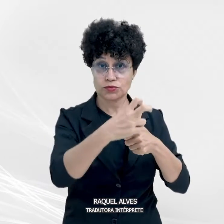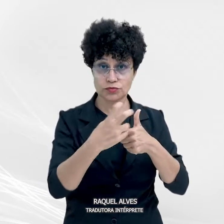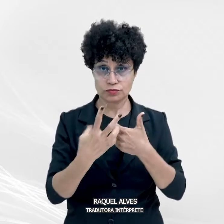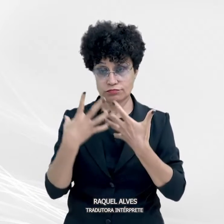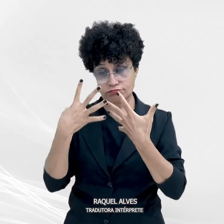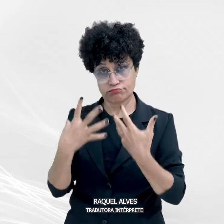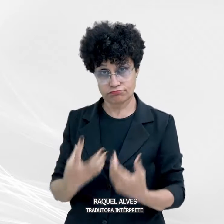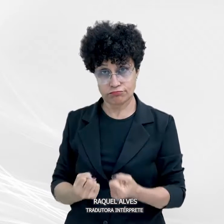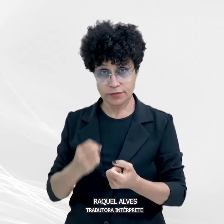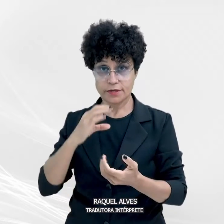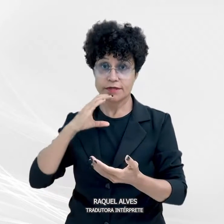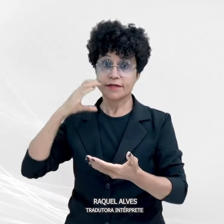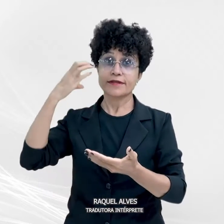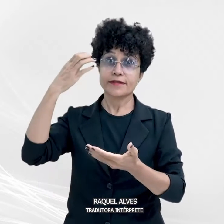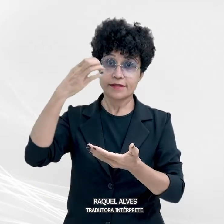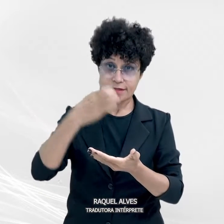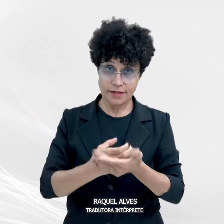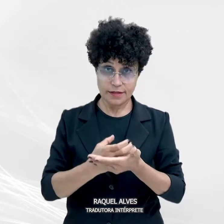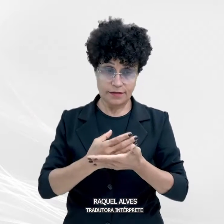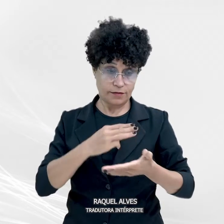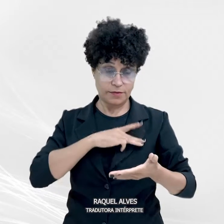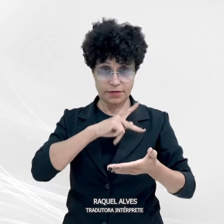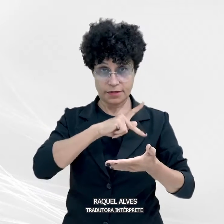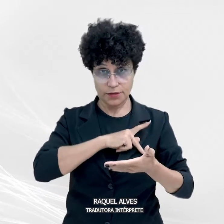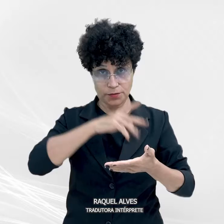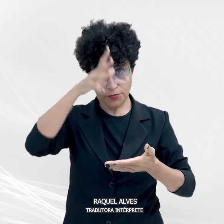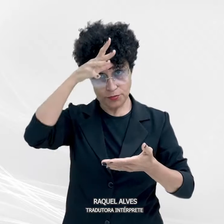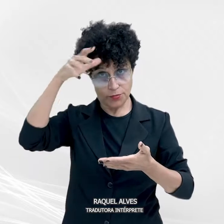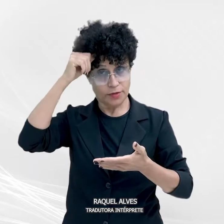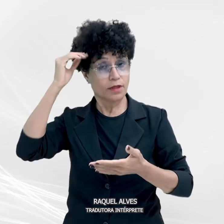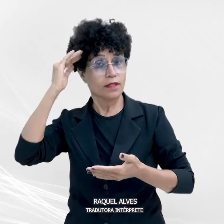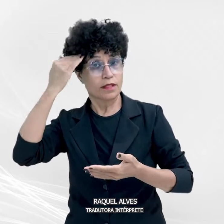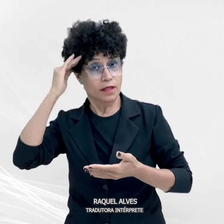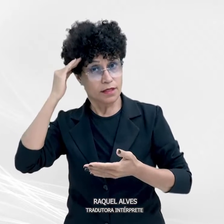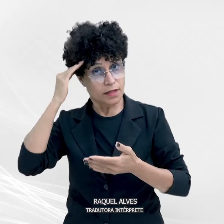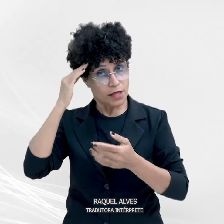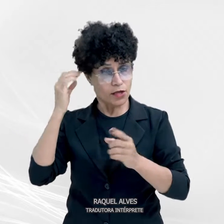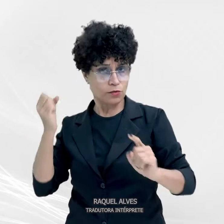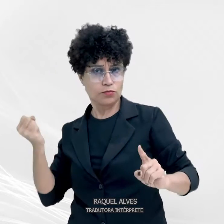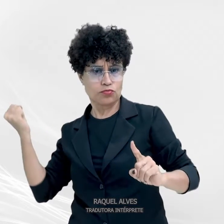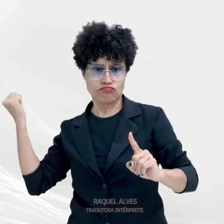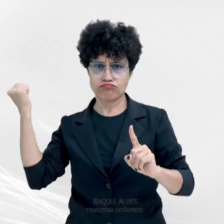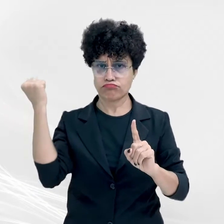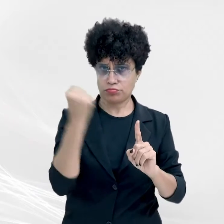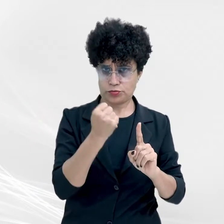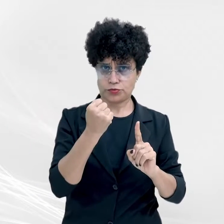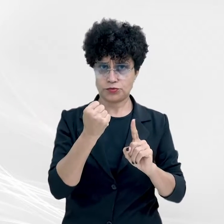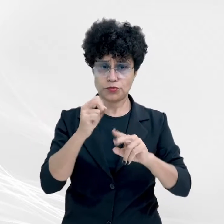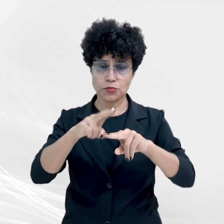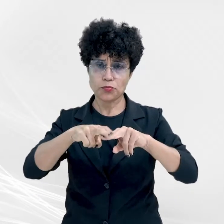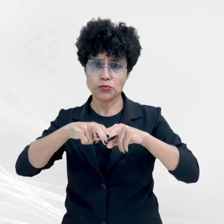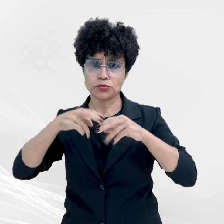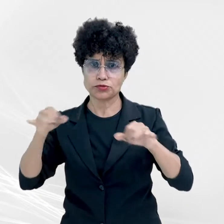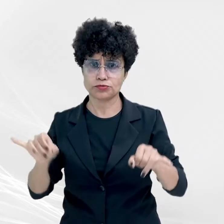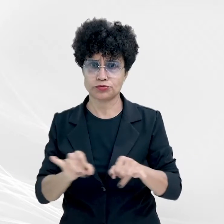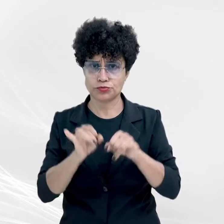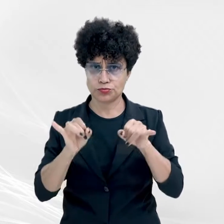Público e entenderam que o homicídio foi praticado por motivo torpe, com duas circunstâncias